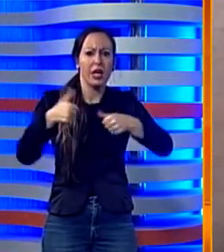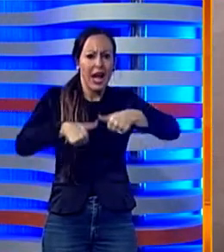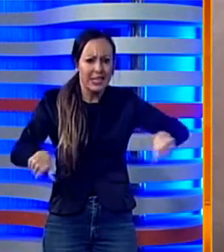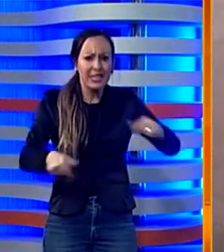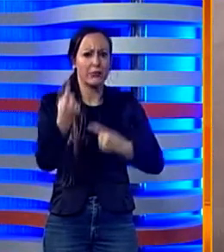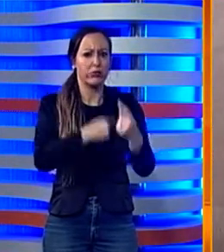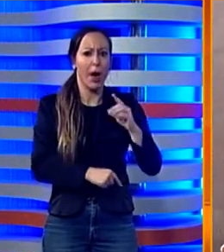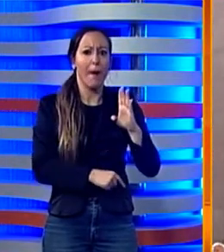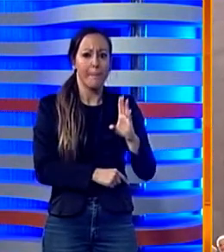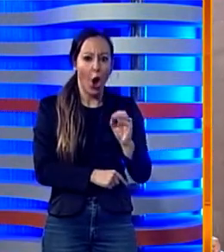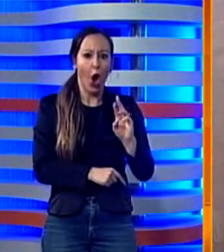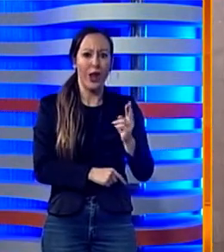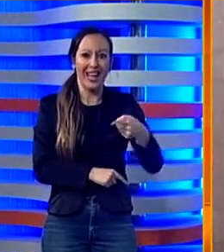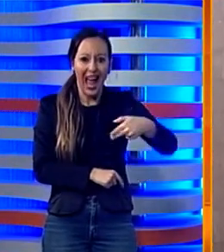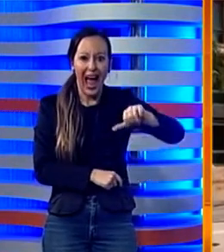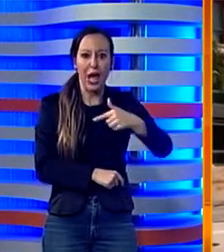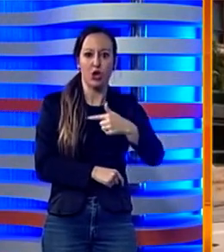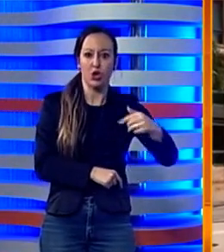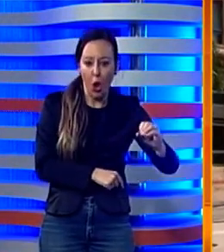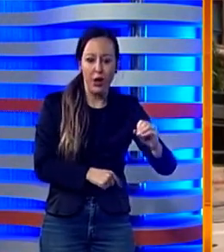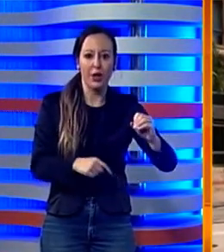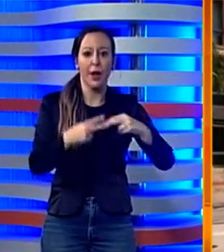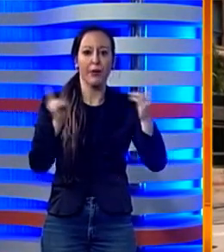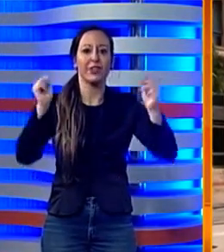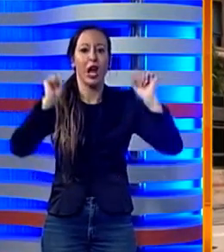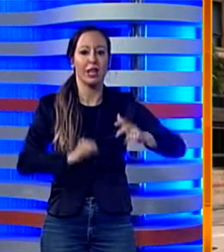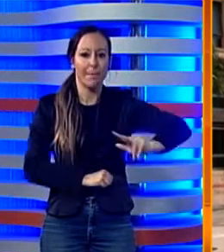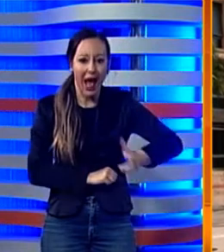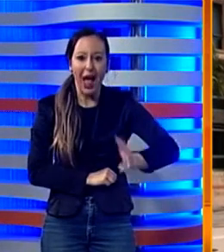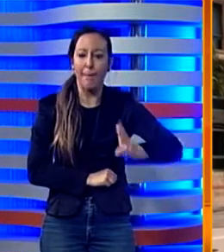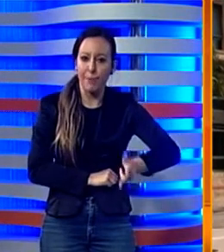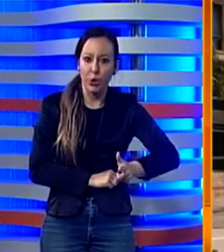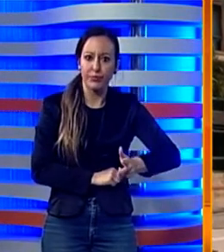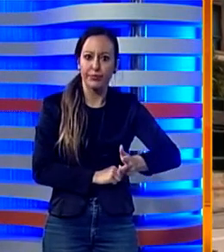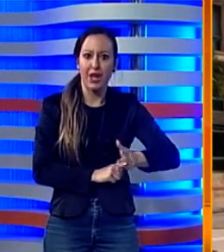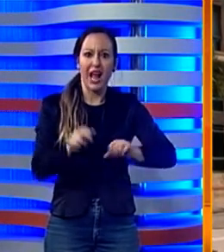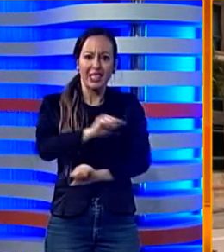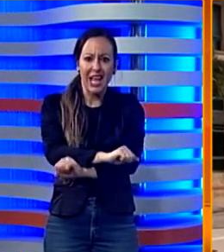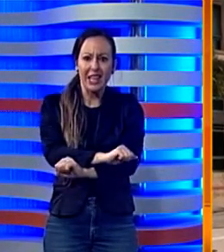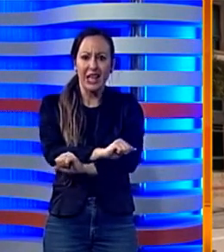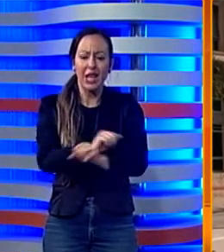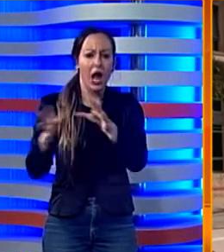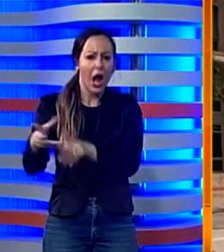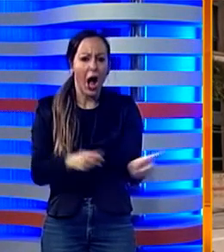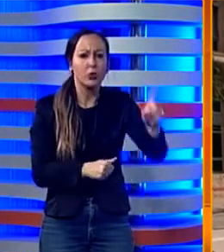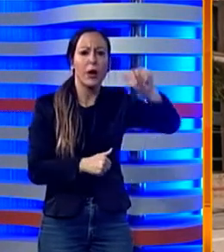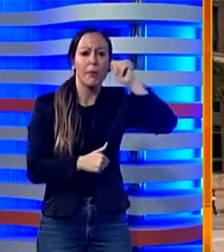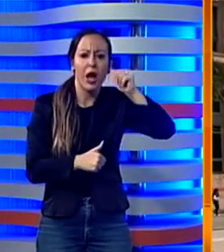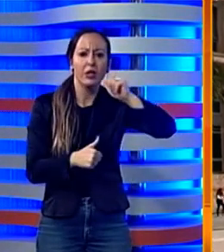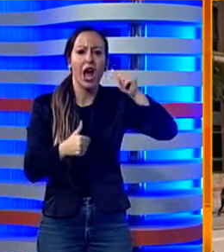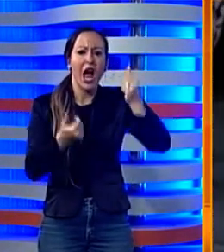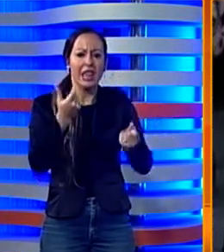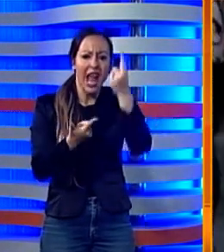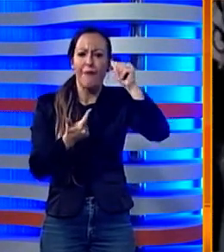47 anni, residente a Borgetto in provincia di Palermo, è stato arrestato con l'accusa di